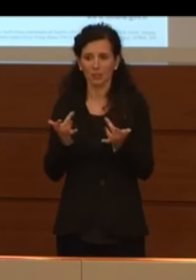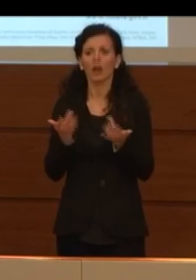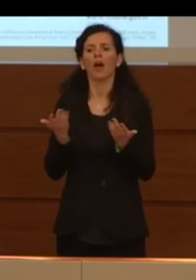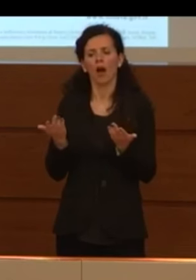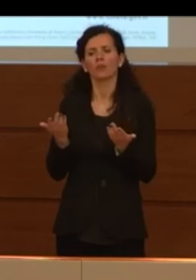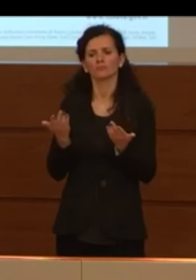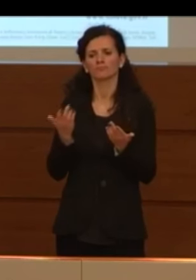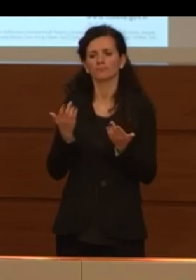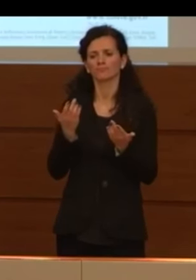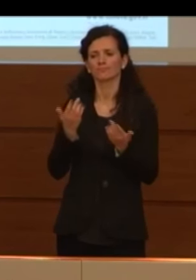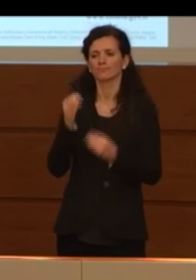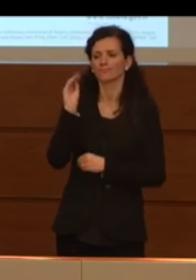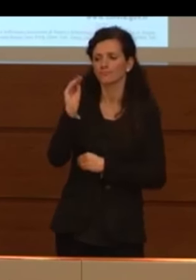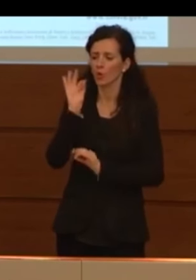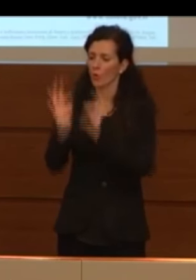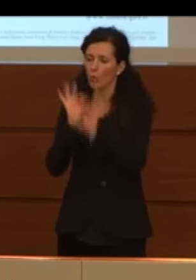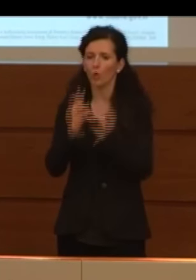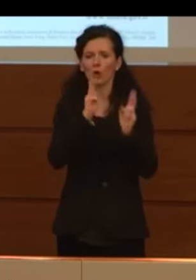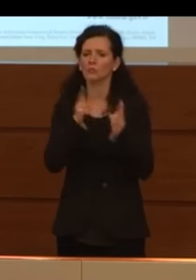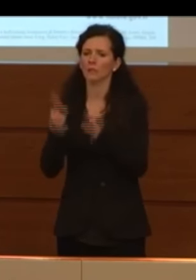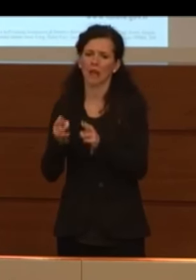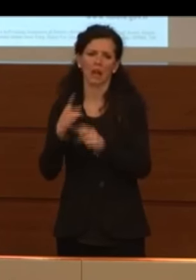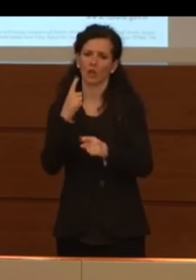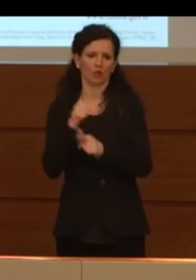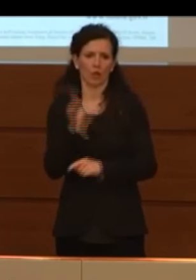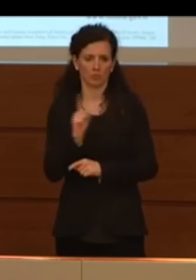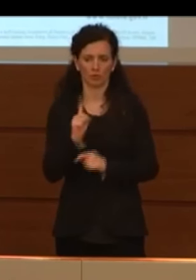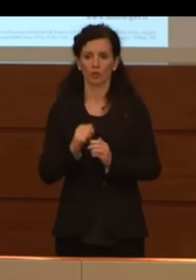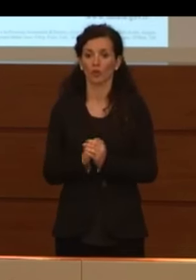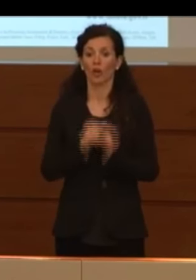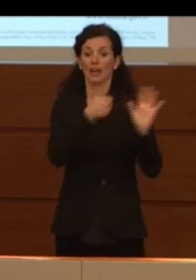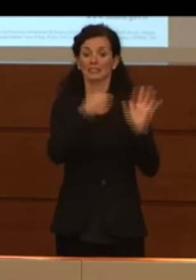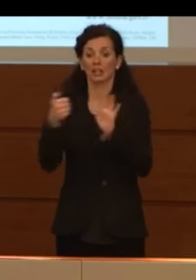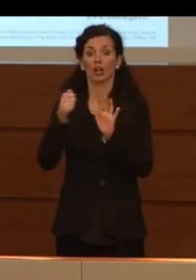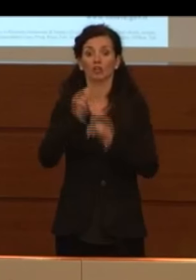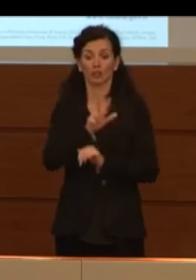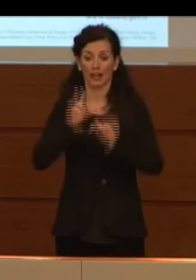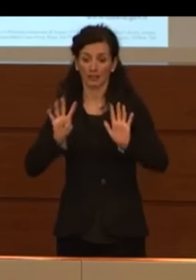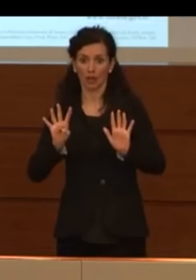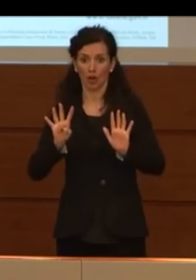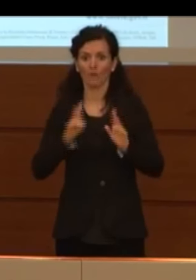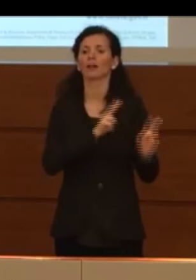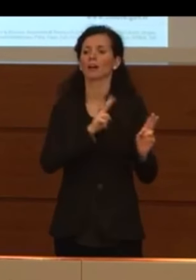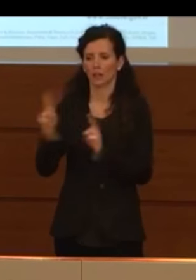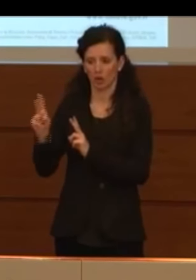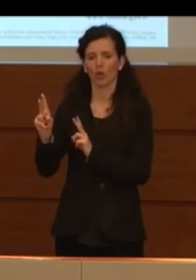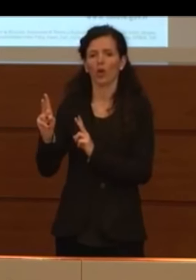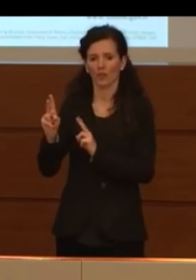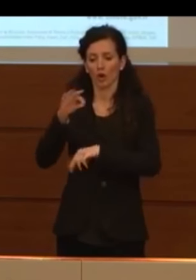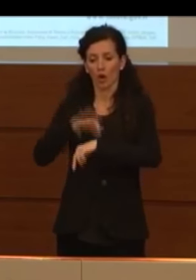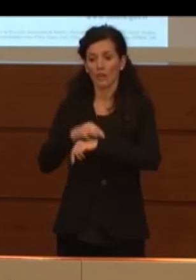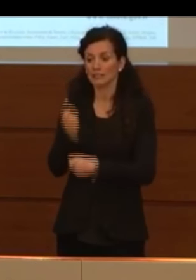richiedere esigenze di cure ospedalieri. 639 sono ricoverati con sintomi,